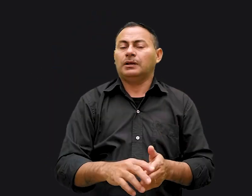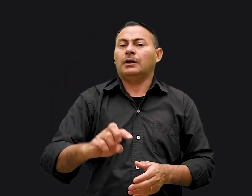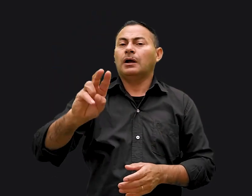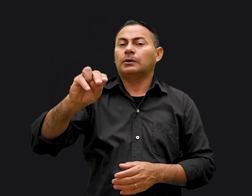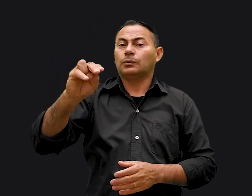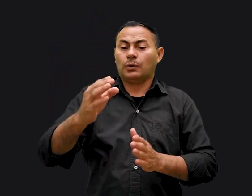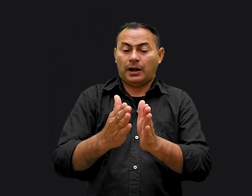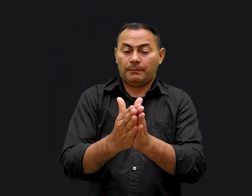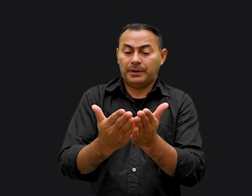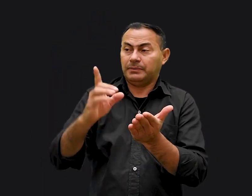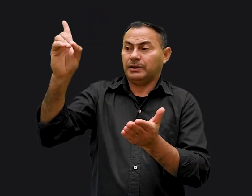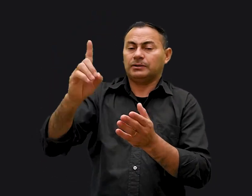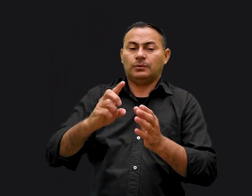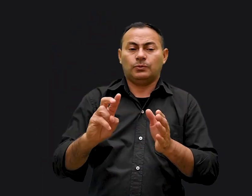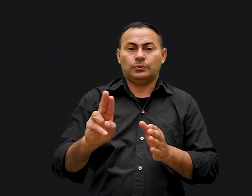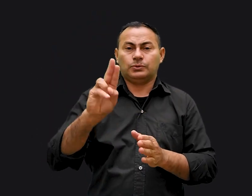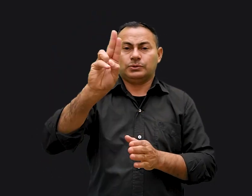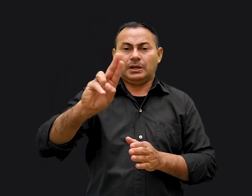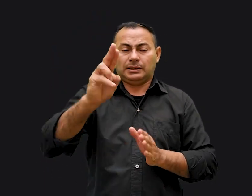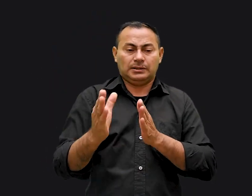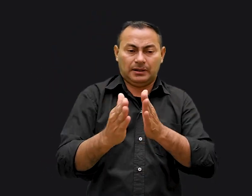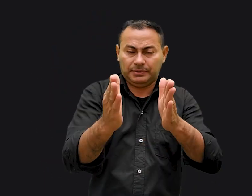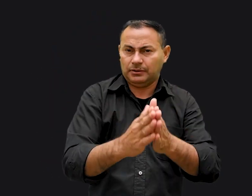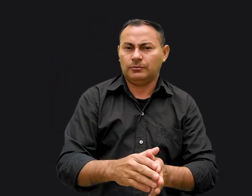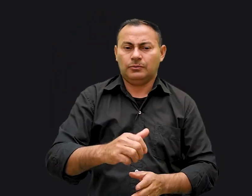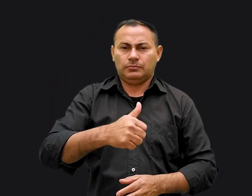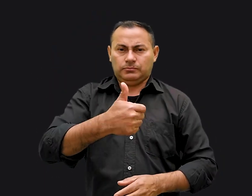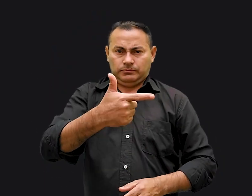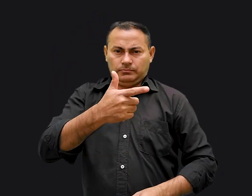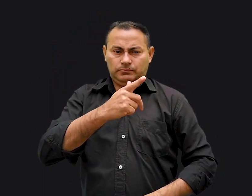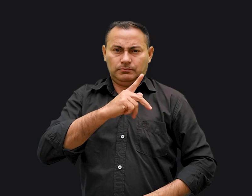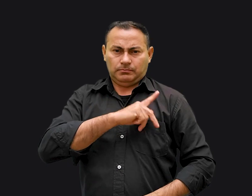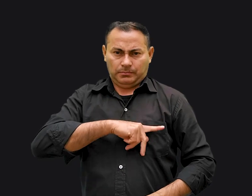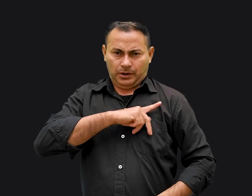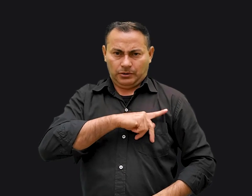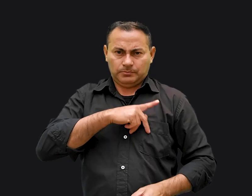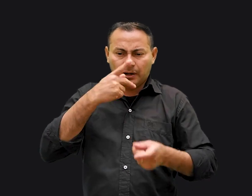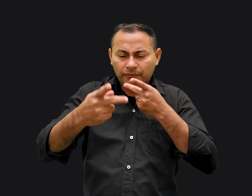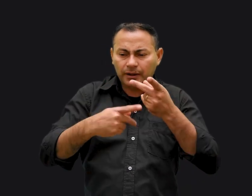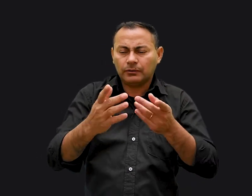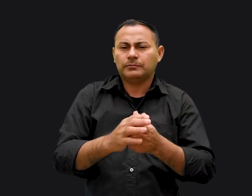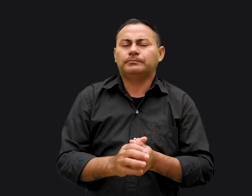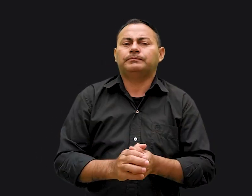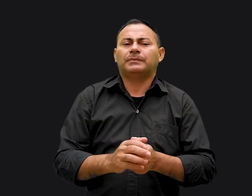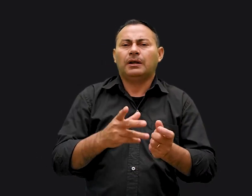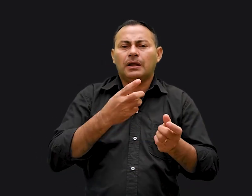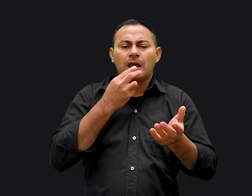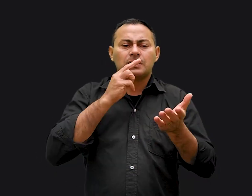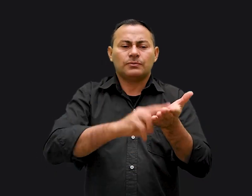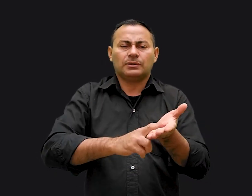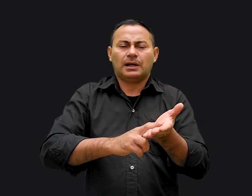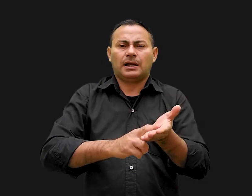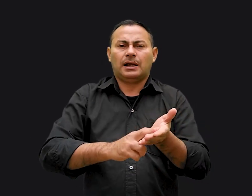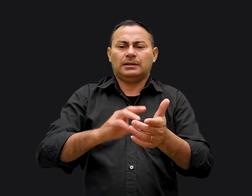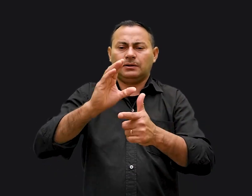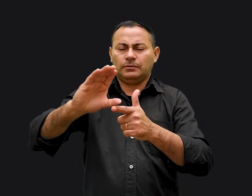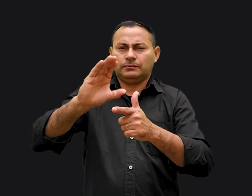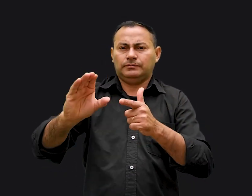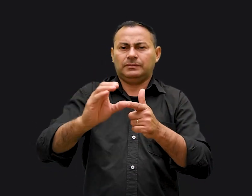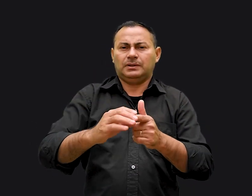ser usada por esse caminho. O apóstolo Paulo descreveu essa mesma coisa quando ele disse na segunda carta aos Coríntios, capítulo 3, verso